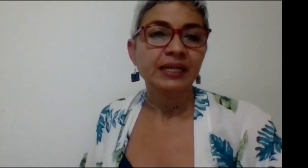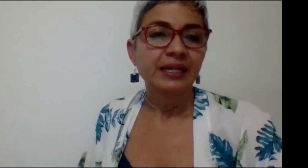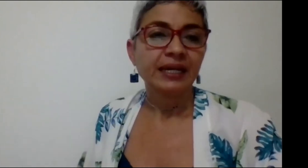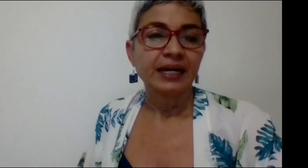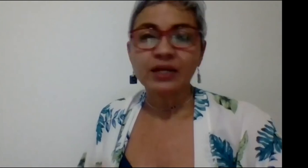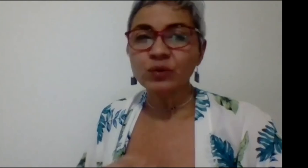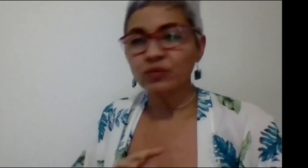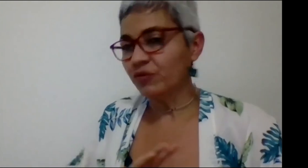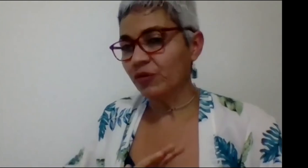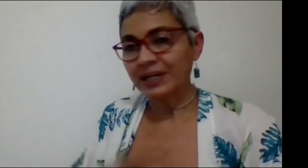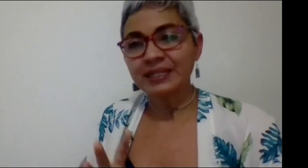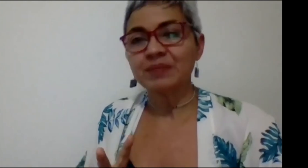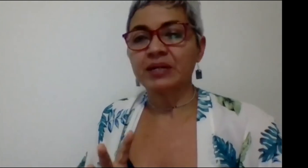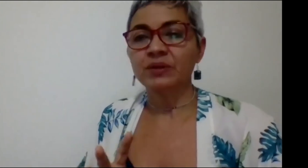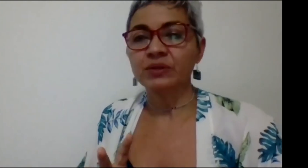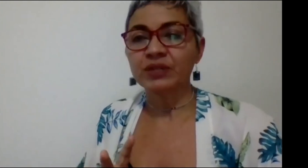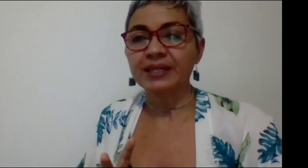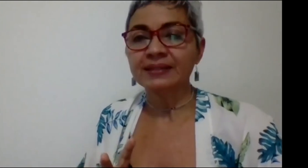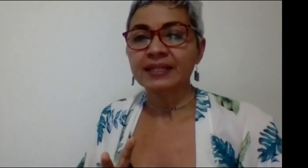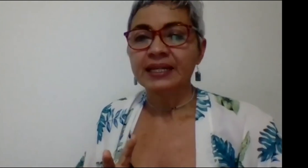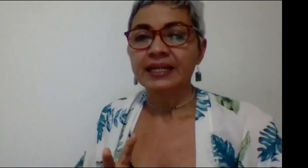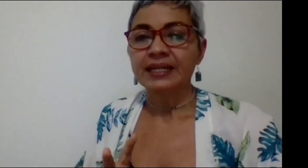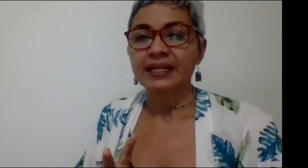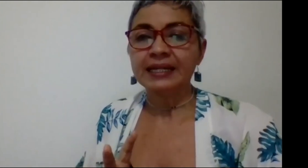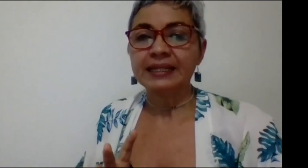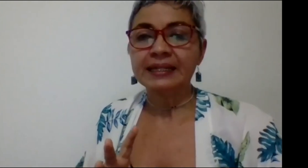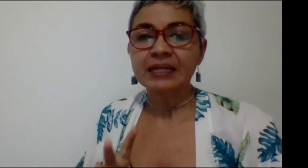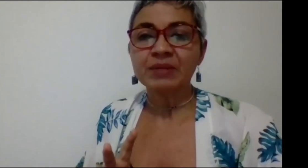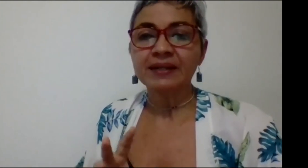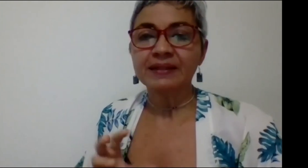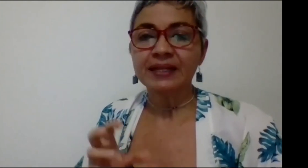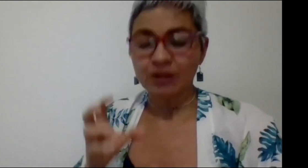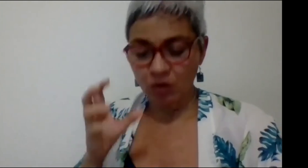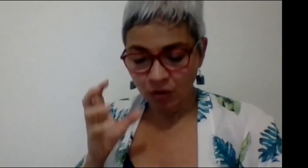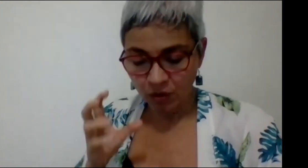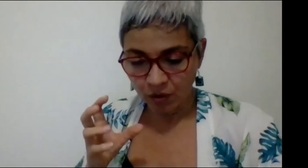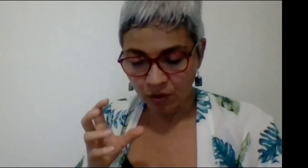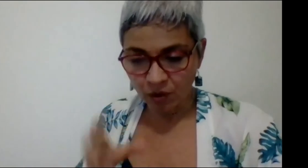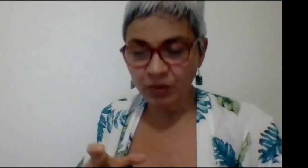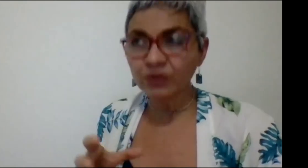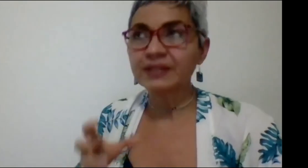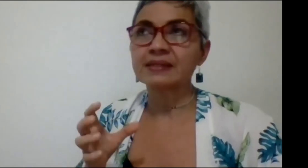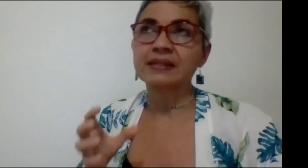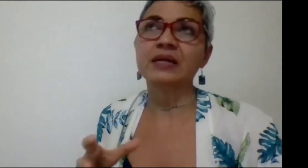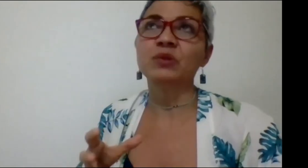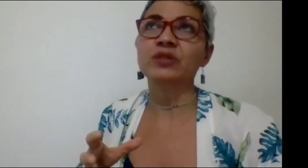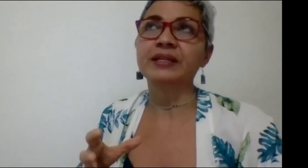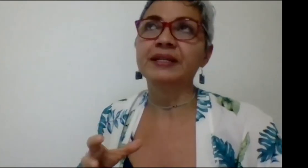Hay un fuerte llamado de ustedes en el tema de cómo necesitamos seguir